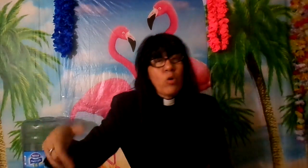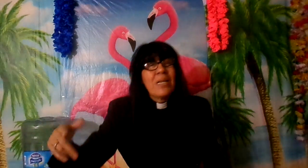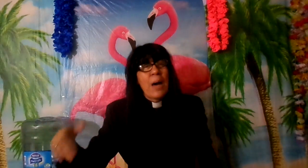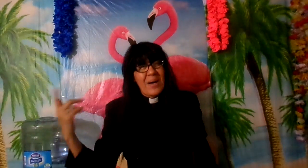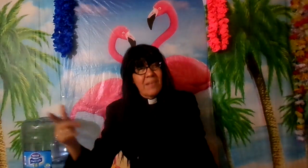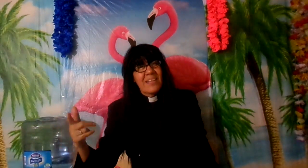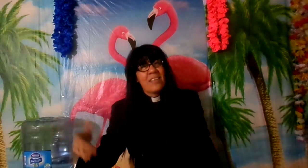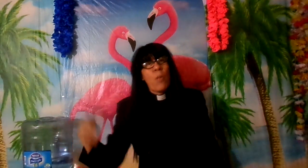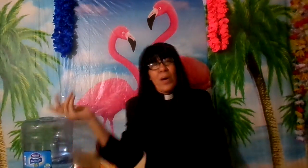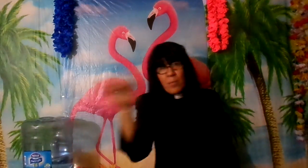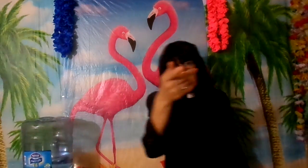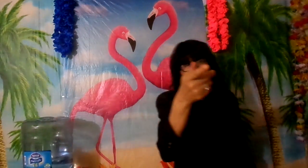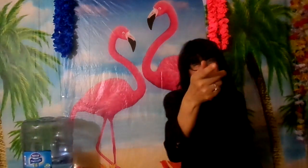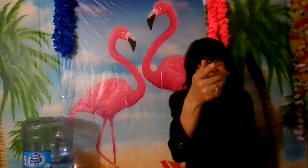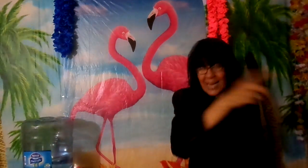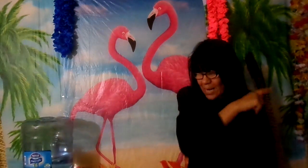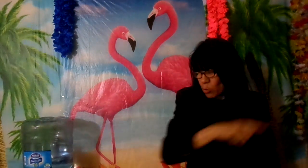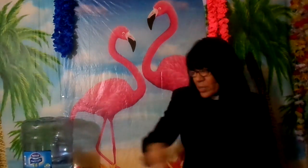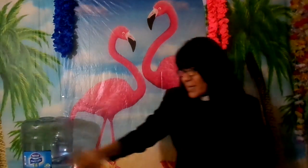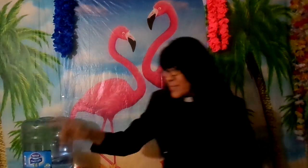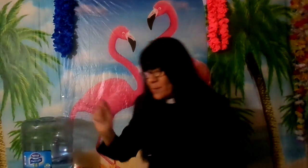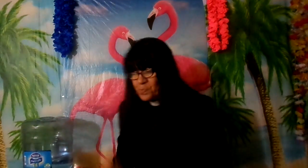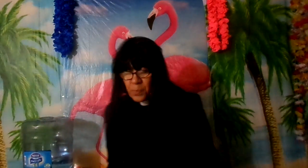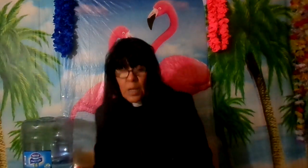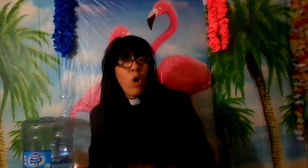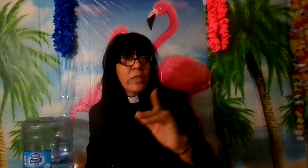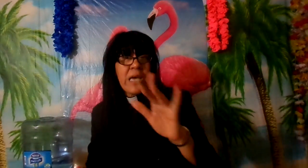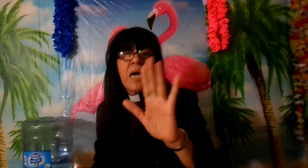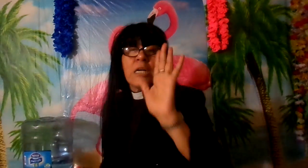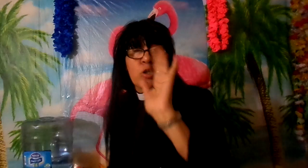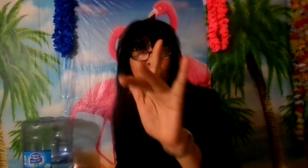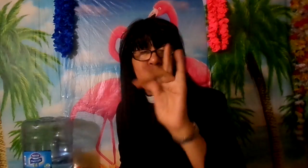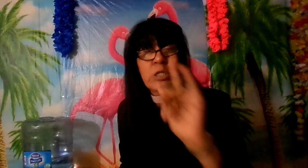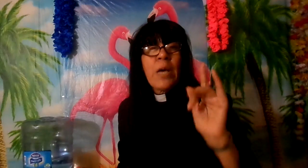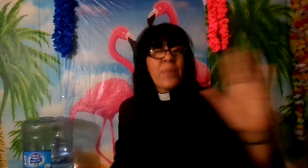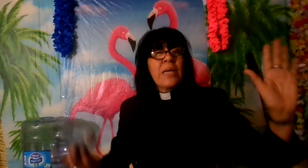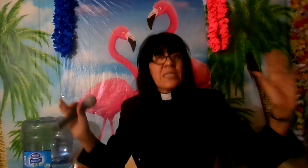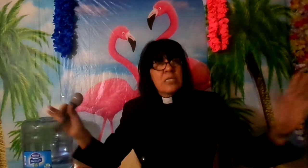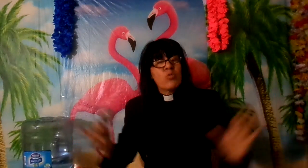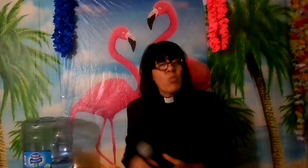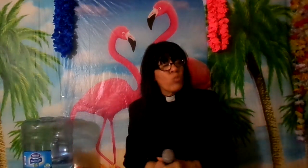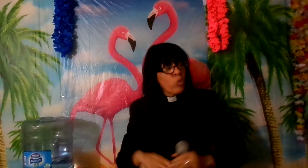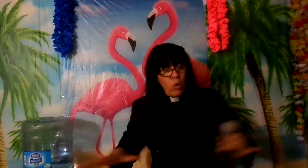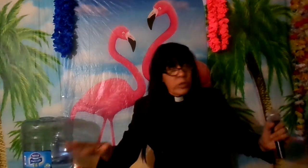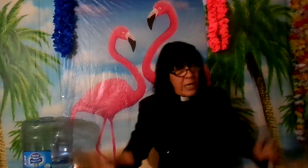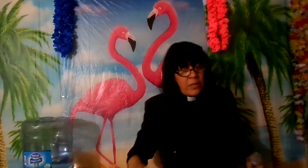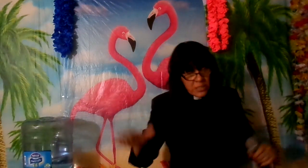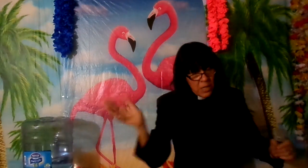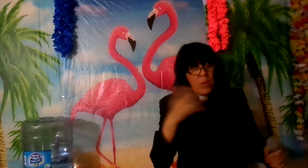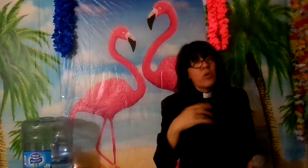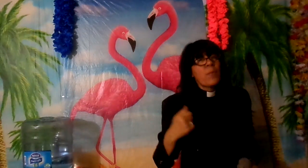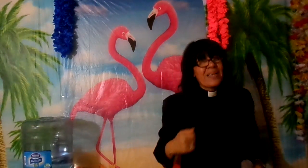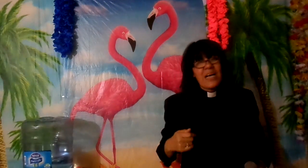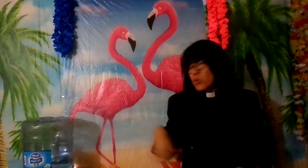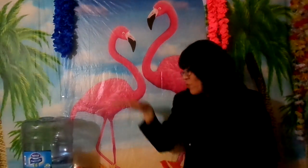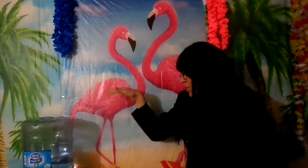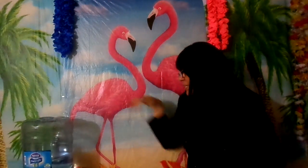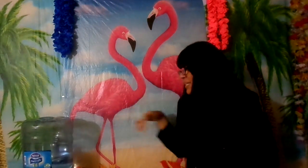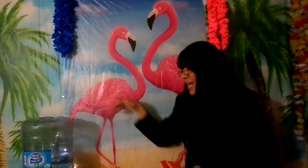la palabra de Dios para emocionar que es la congregación hoy día siempre dos o tres sirvimos de payasos frente de la